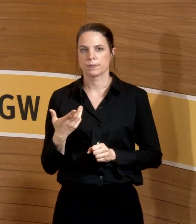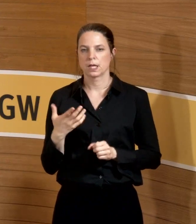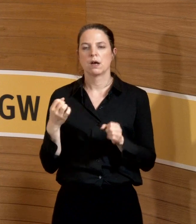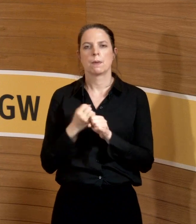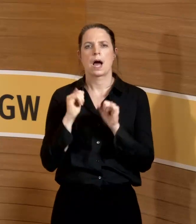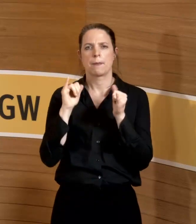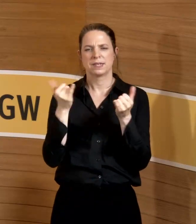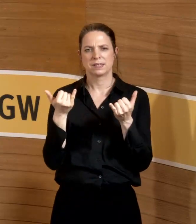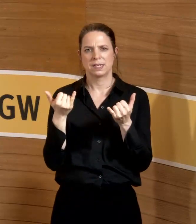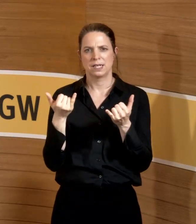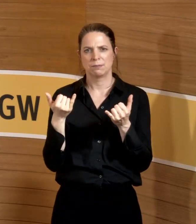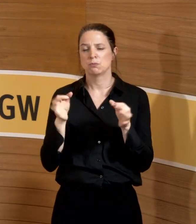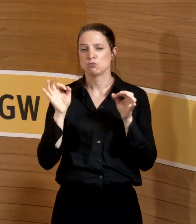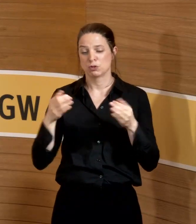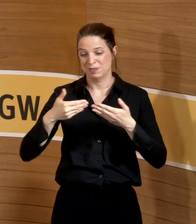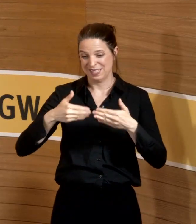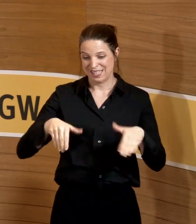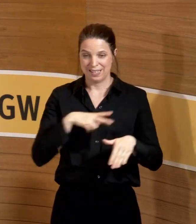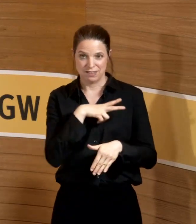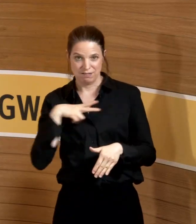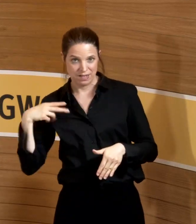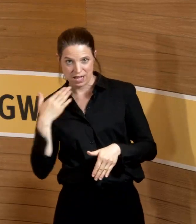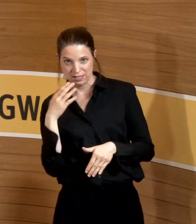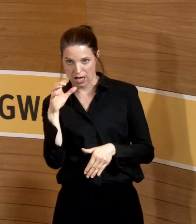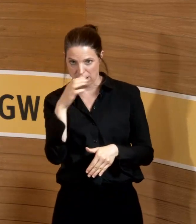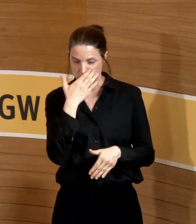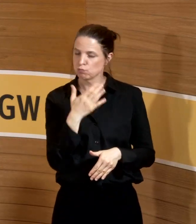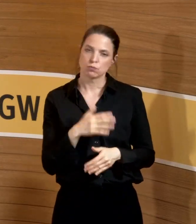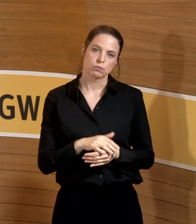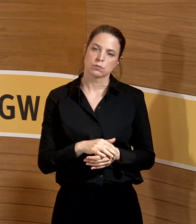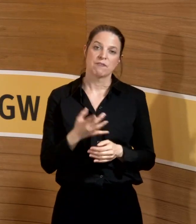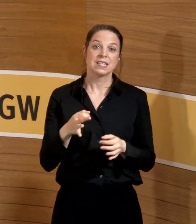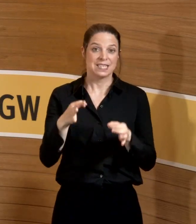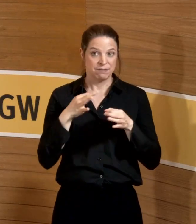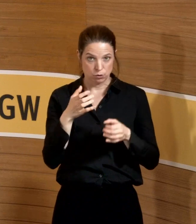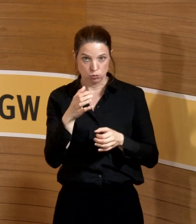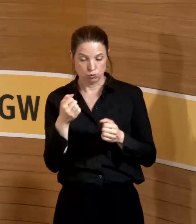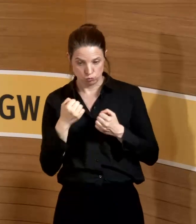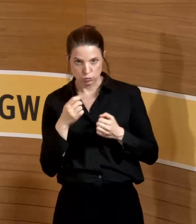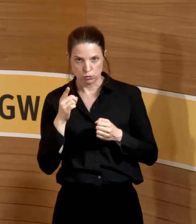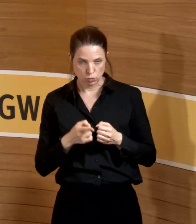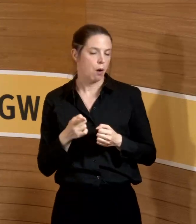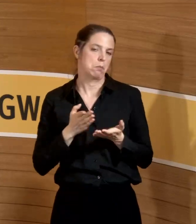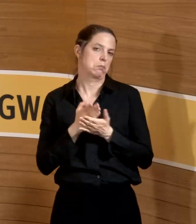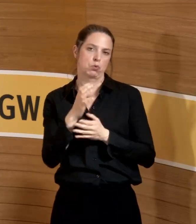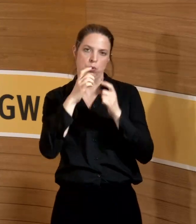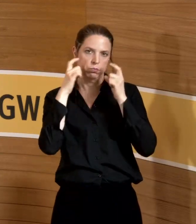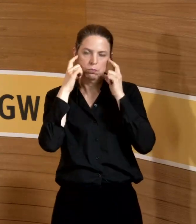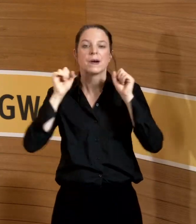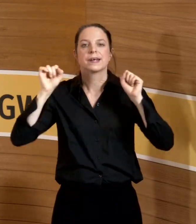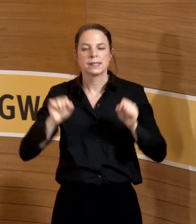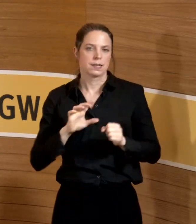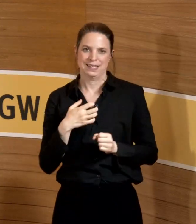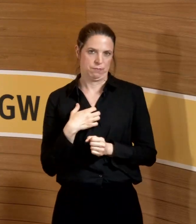Arbeitsleben eine Tragezeitbegrenzung für eine FFP2-Maske, wenn diese als Infektionsschutz getragen wird. Eine Schwangere hat